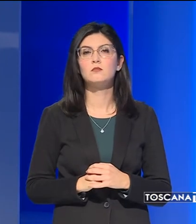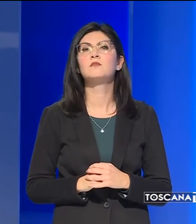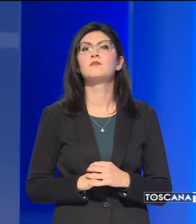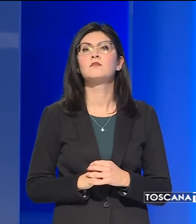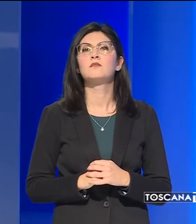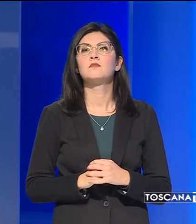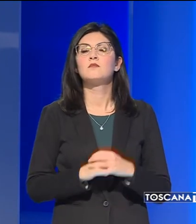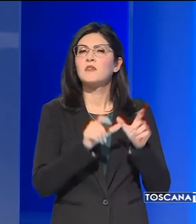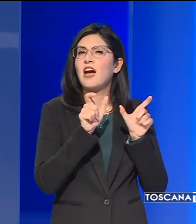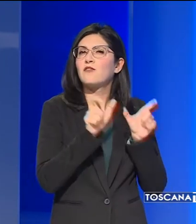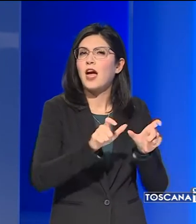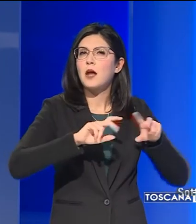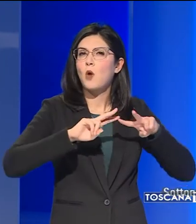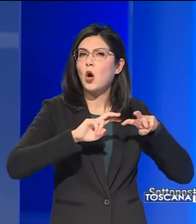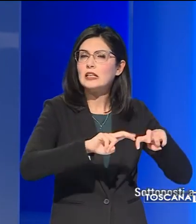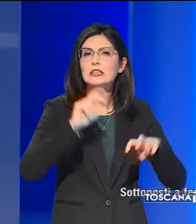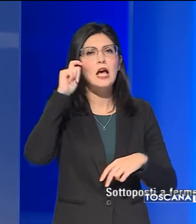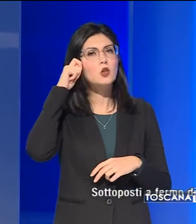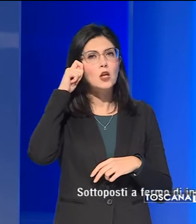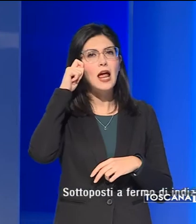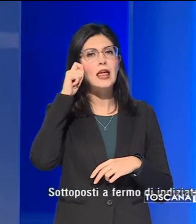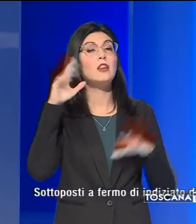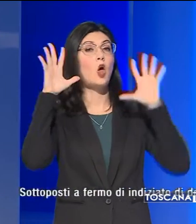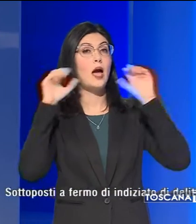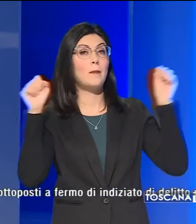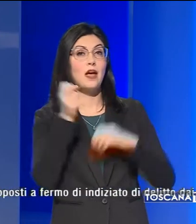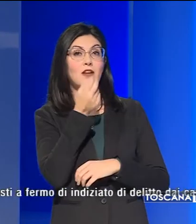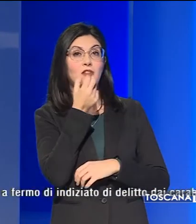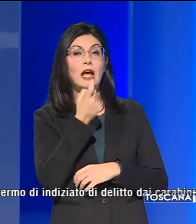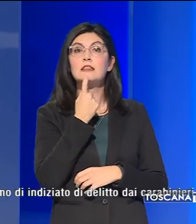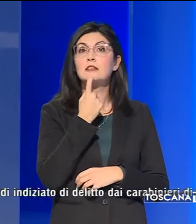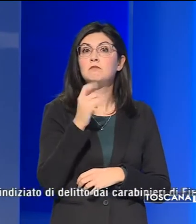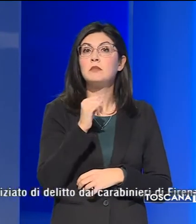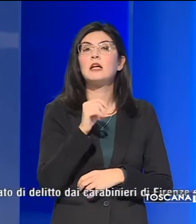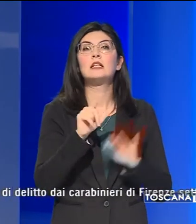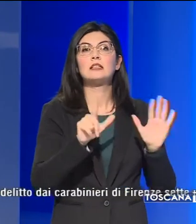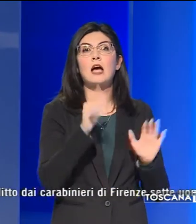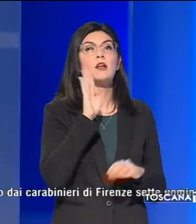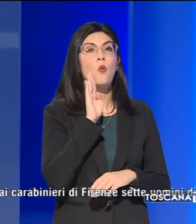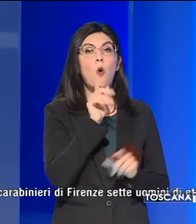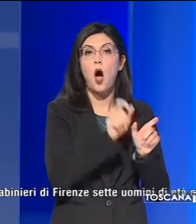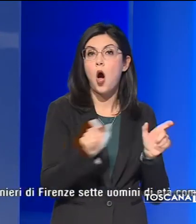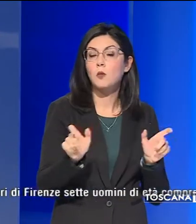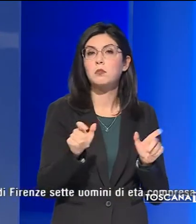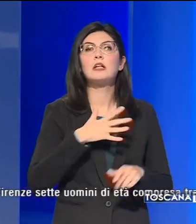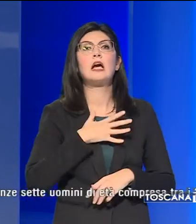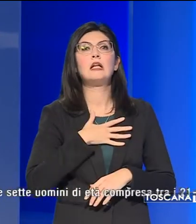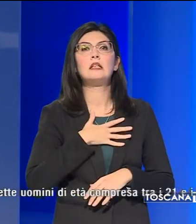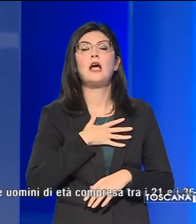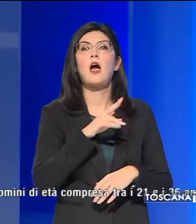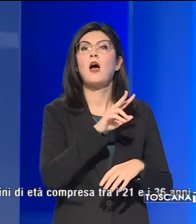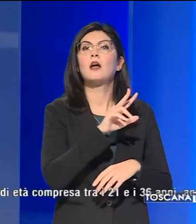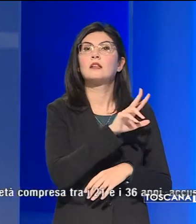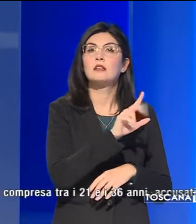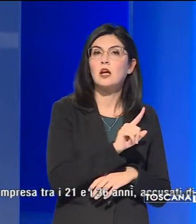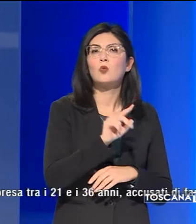Sottoposti a fermo di indiziato di delitto dai carabinieri di Firenze, sette uomini di età tra i 21 e i 36 anni